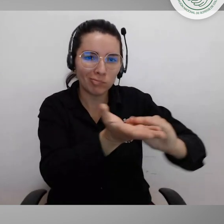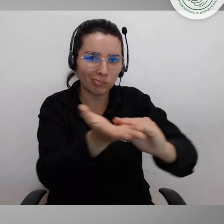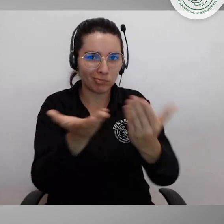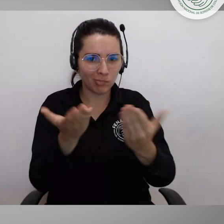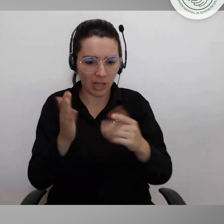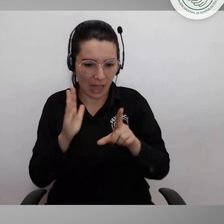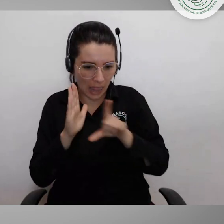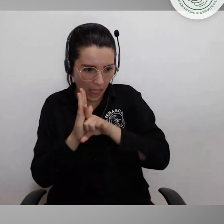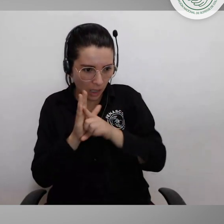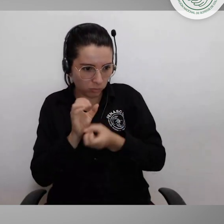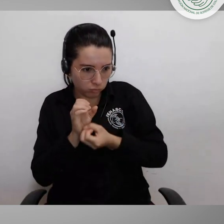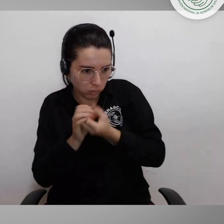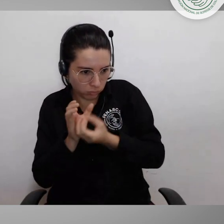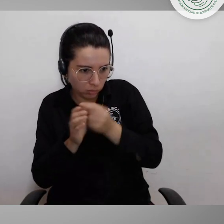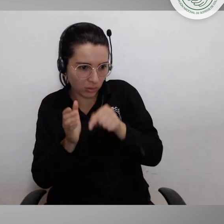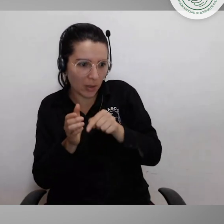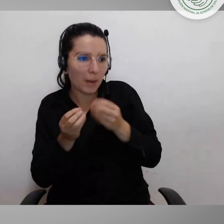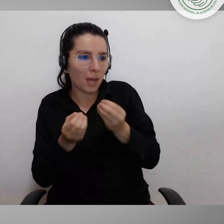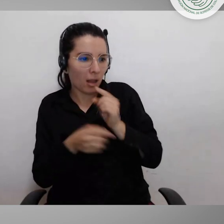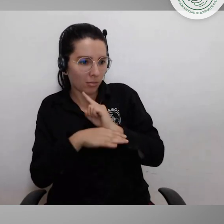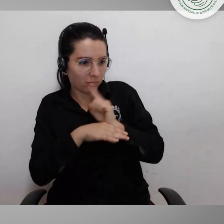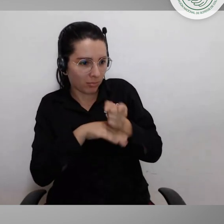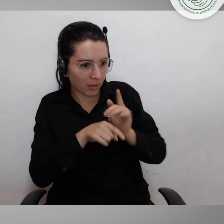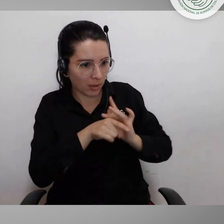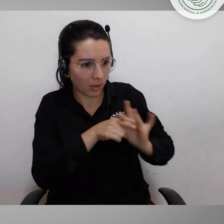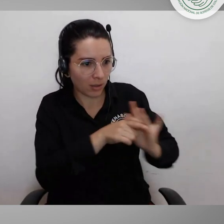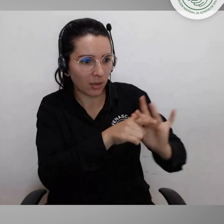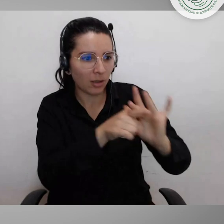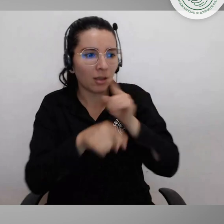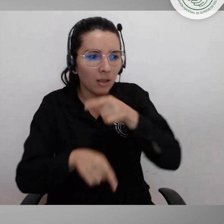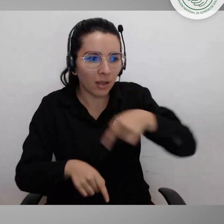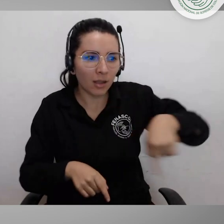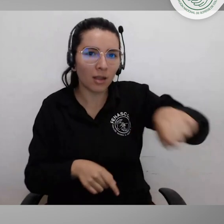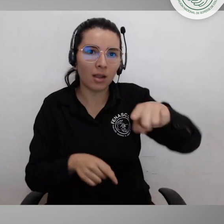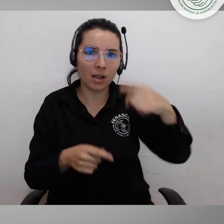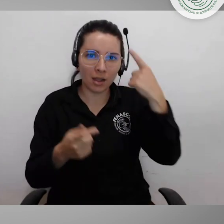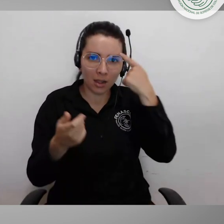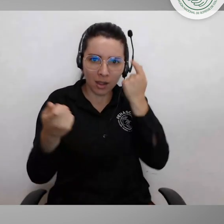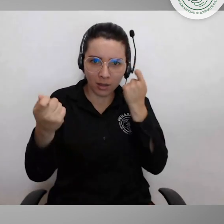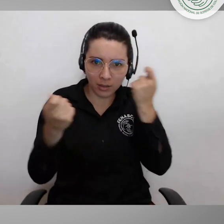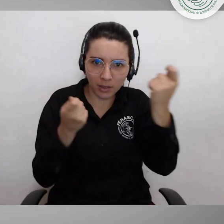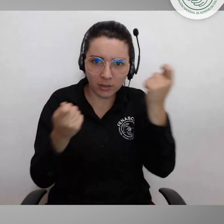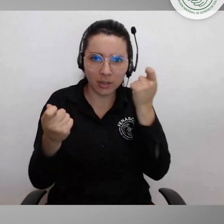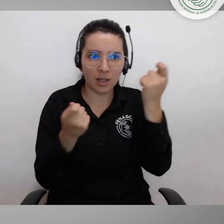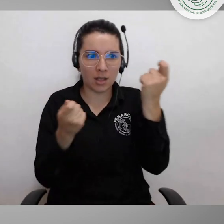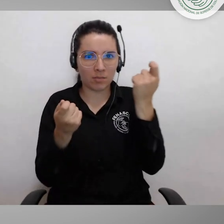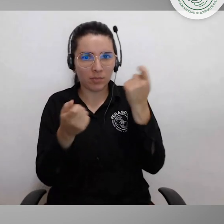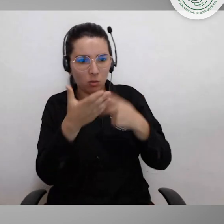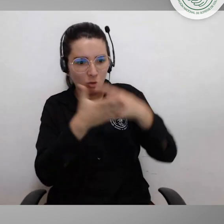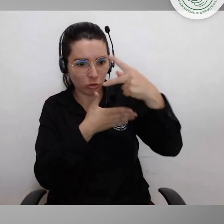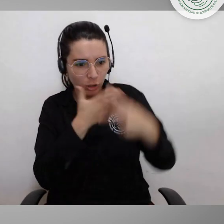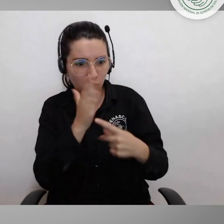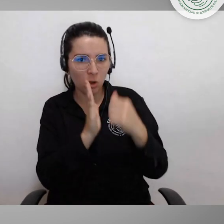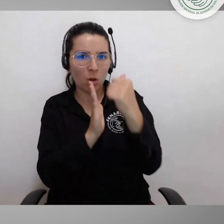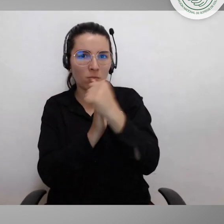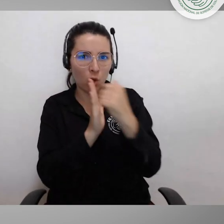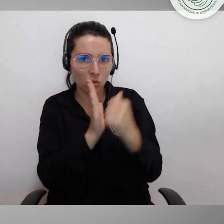adecuaciones institucionales, que implica la adopción de leyes, de mecanismos, de programas,